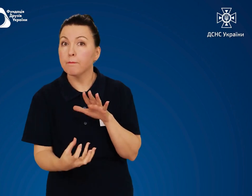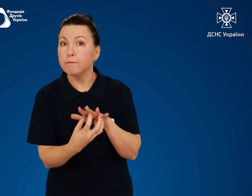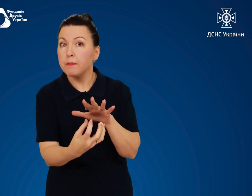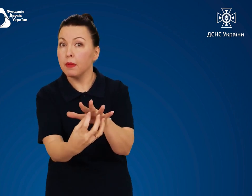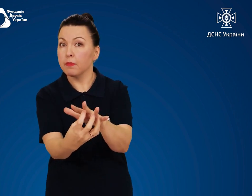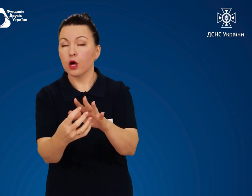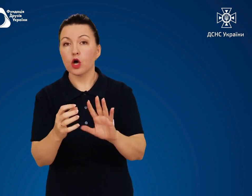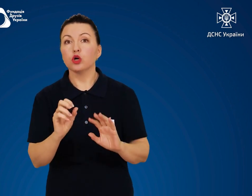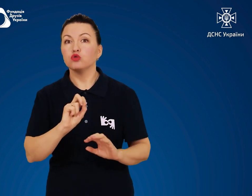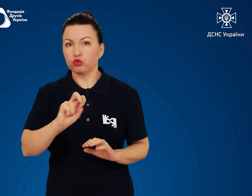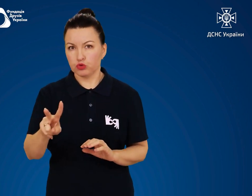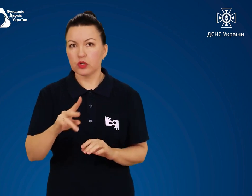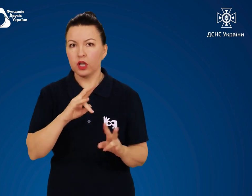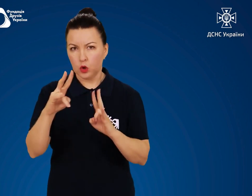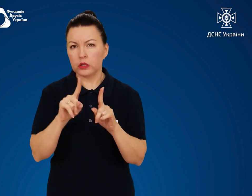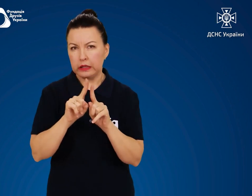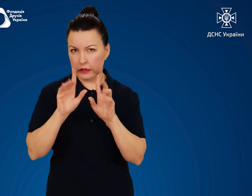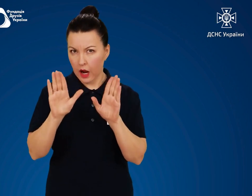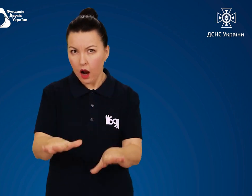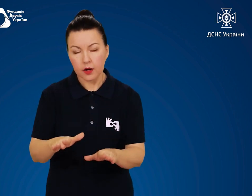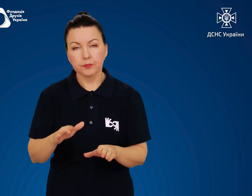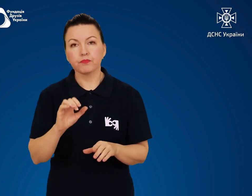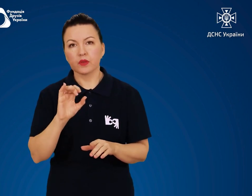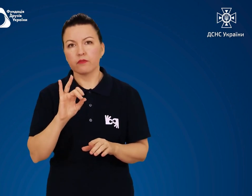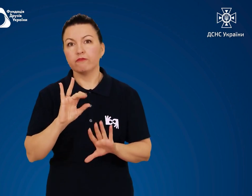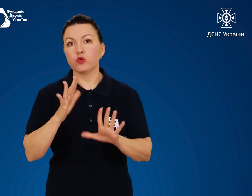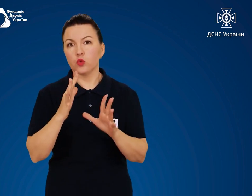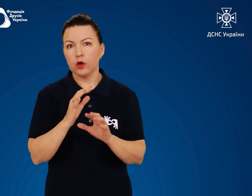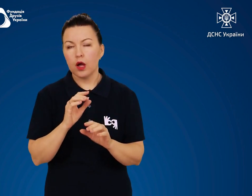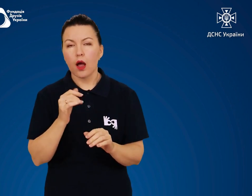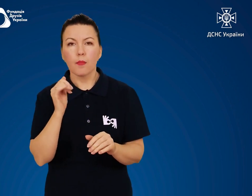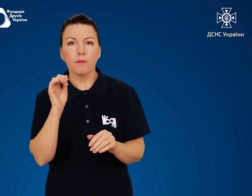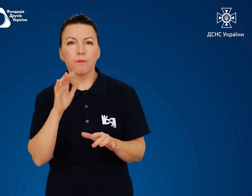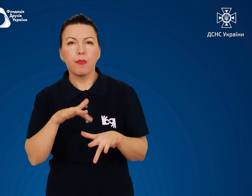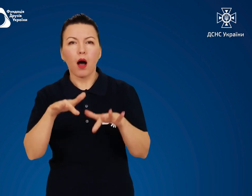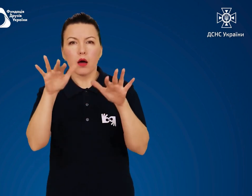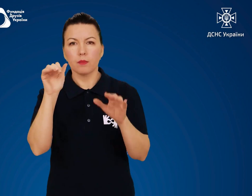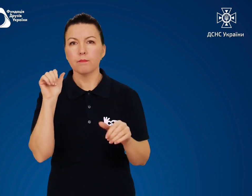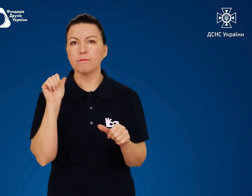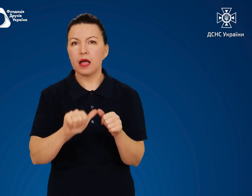можливість його замінування терористами і вибуху парів бензину